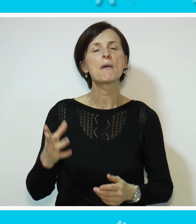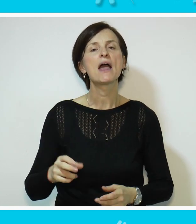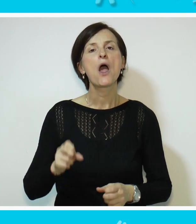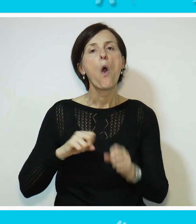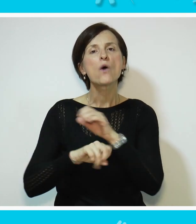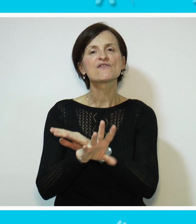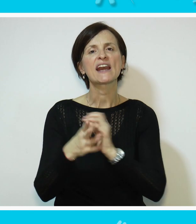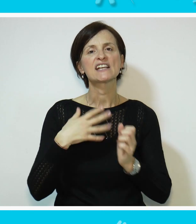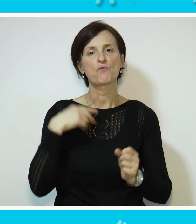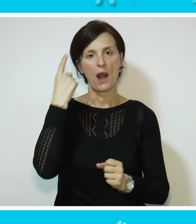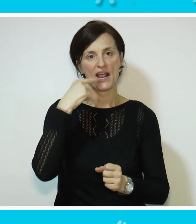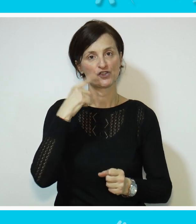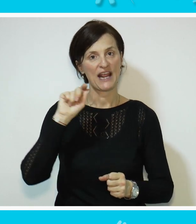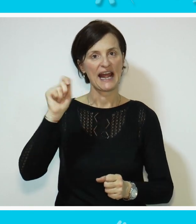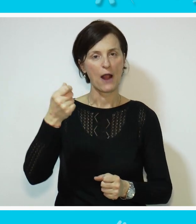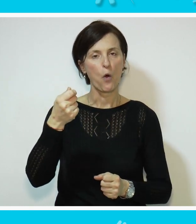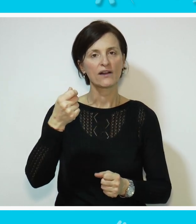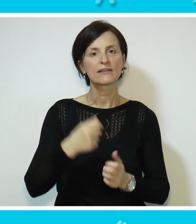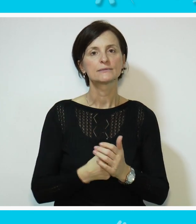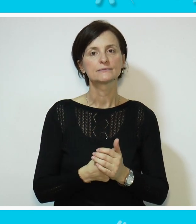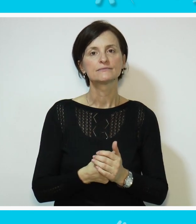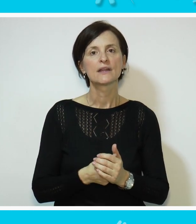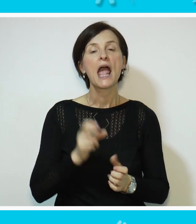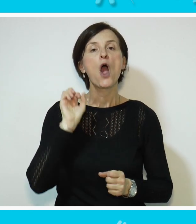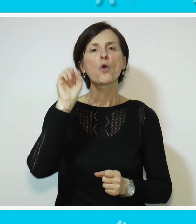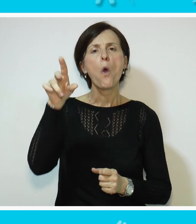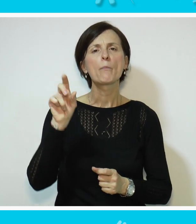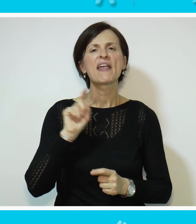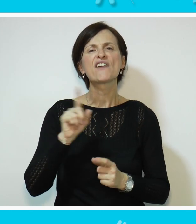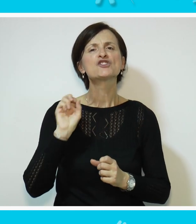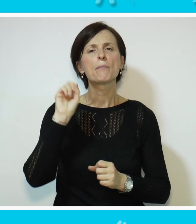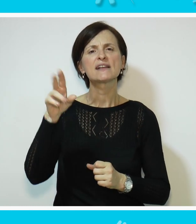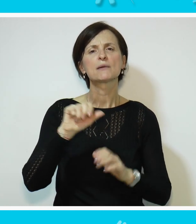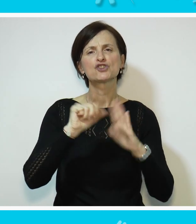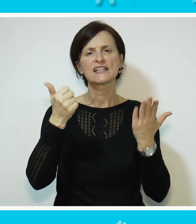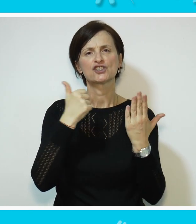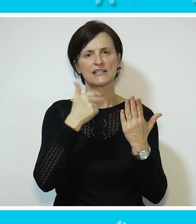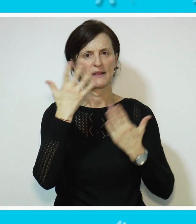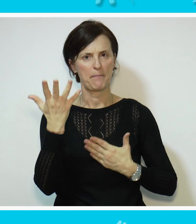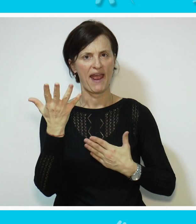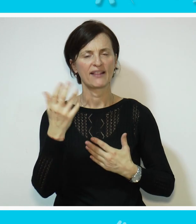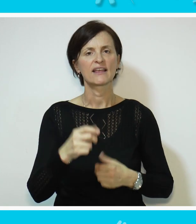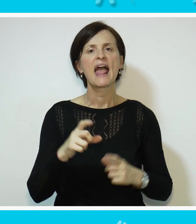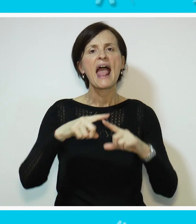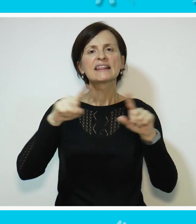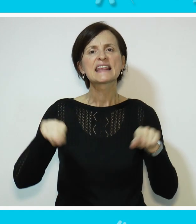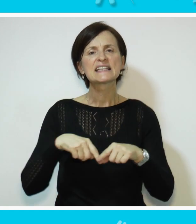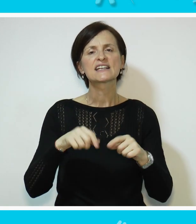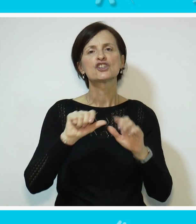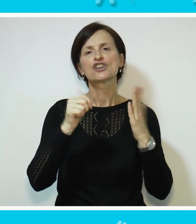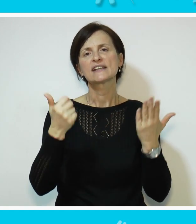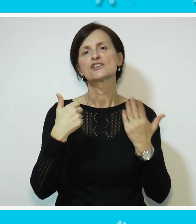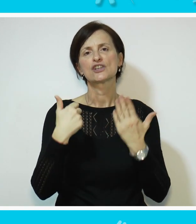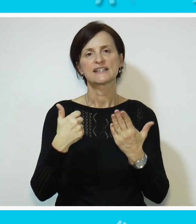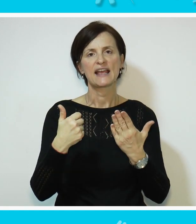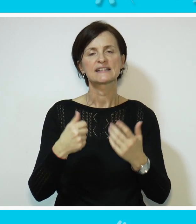hicem ostvarila svoj lični rekord. Koplje bacam 5 na 65, disk 6